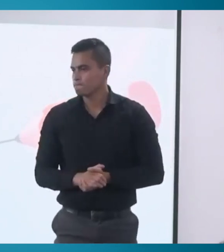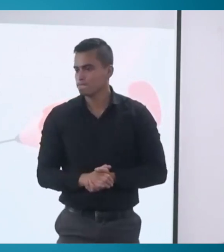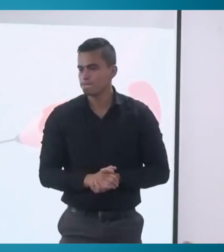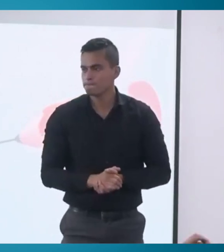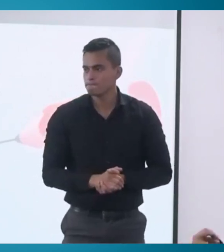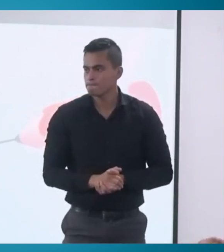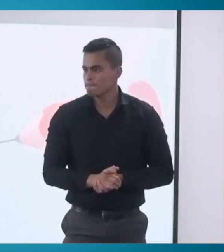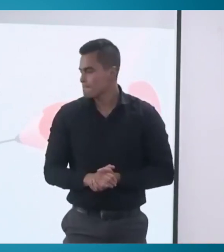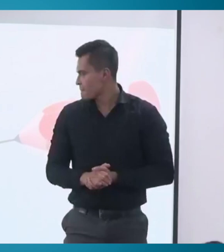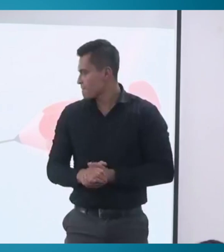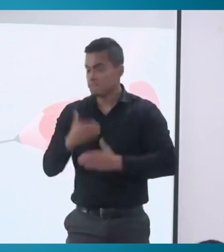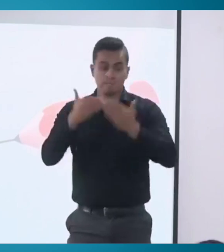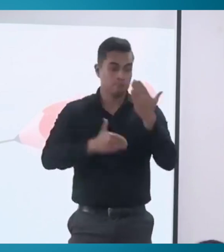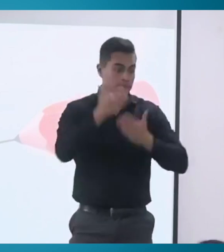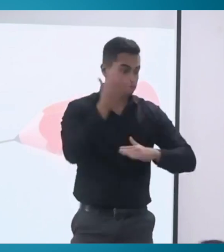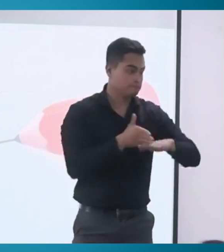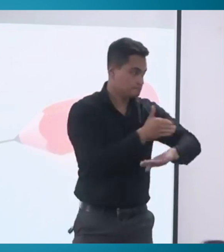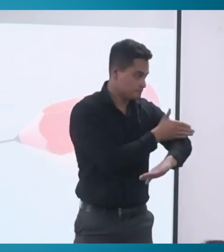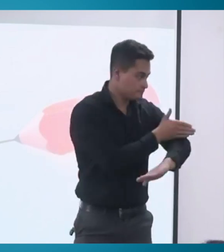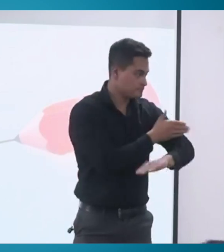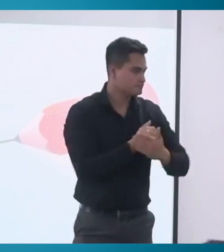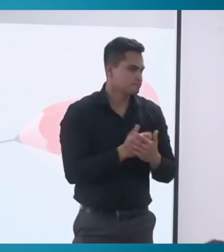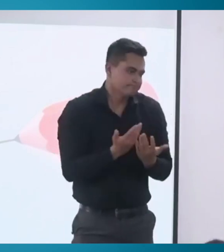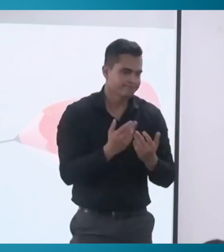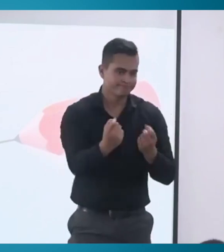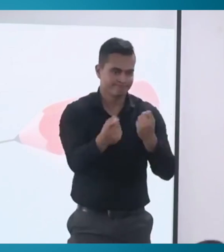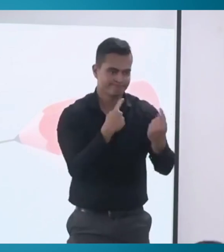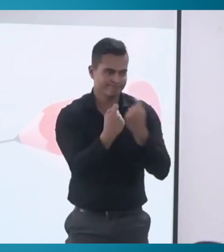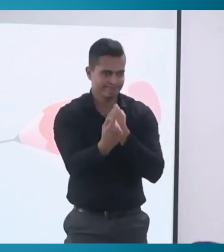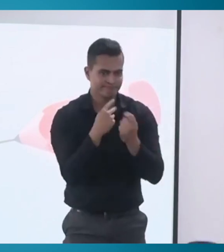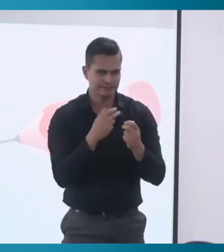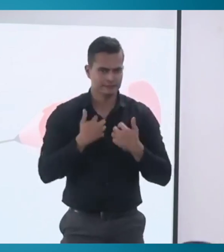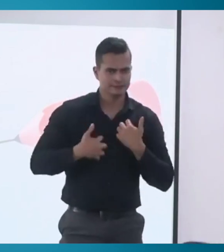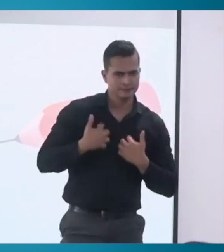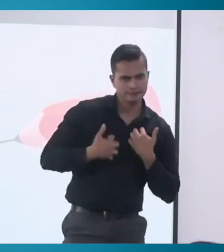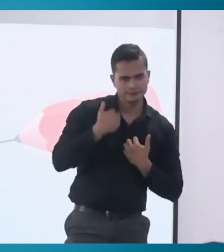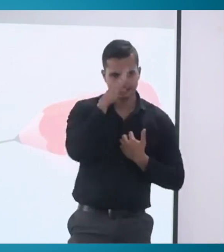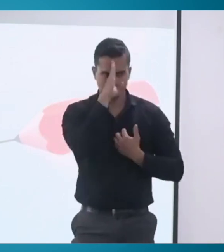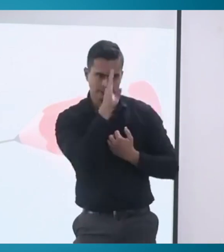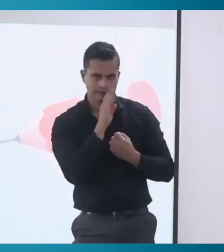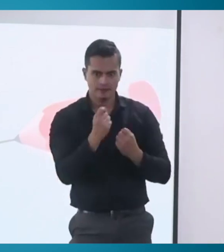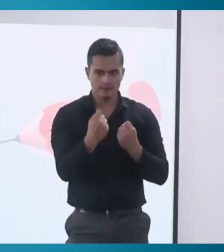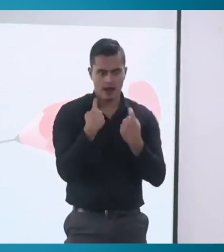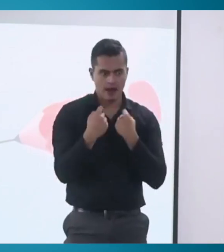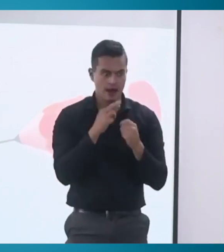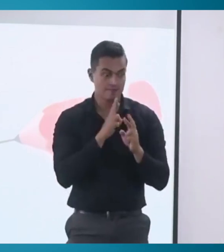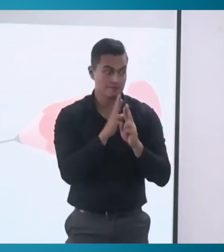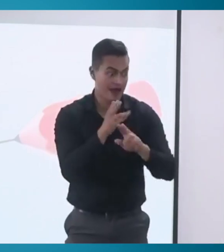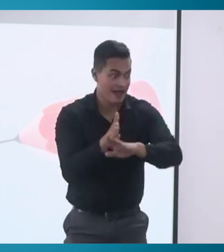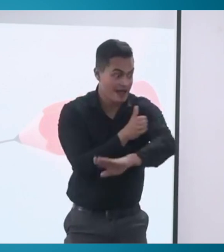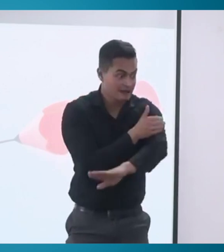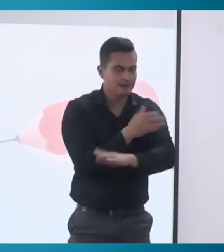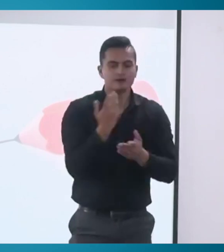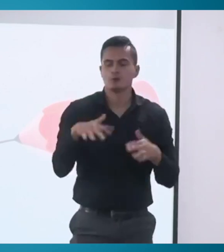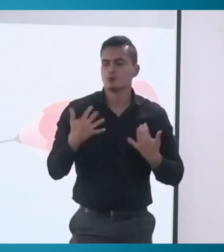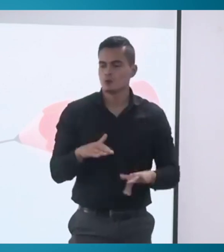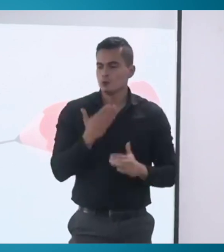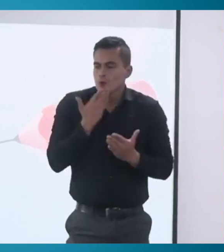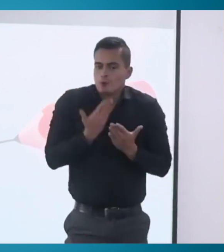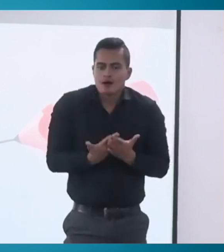Antes de empezar respondiendo las preguntas, quiero dar gracias a las personas que nos han acompañado en el streaming.